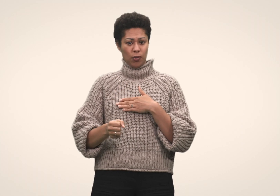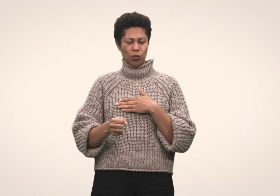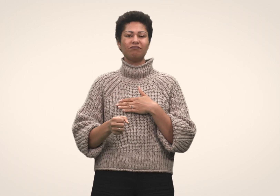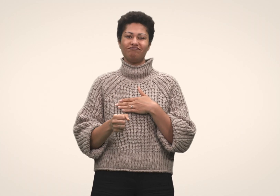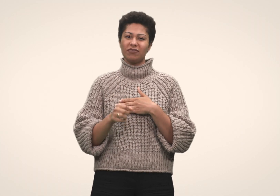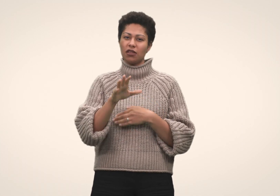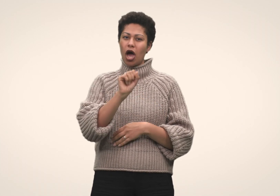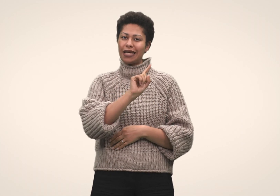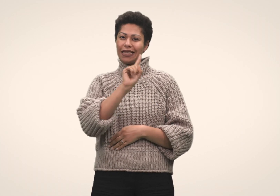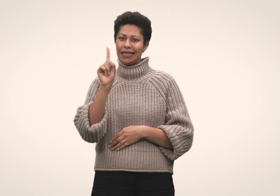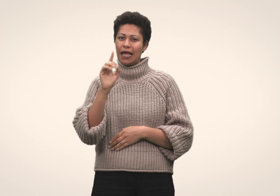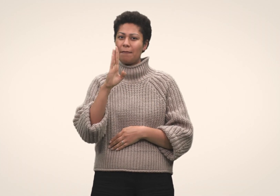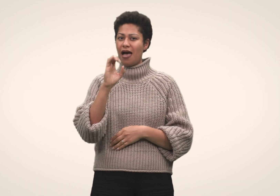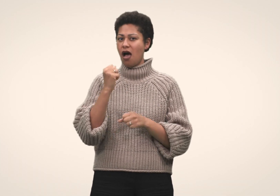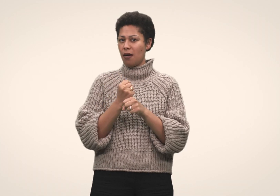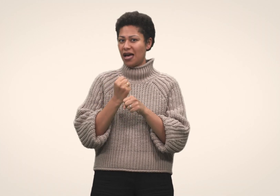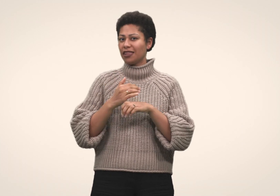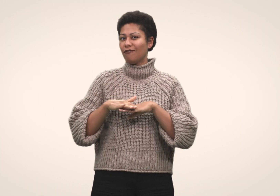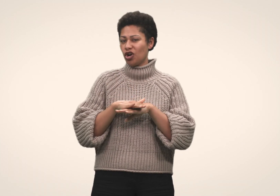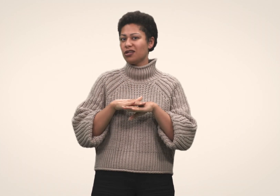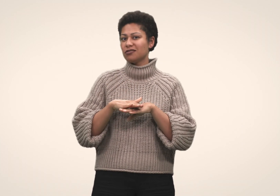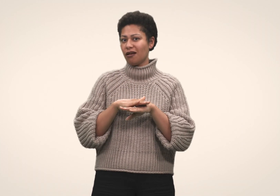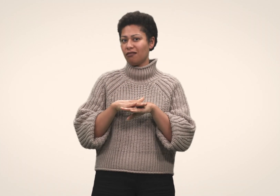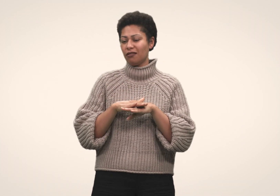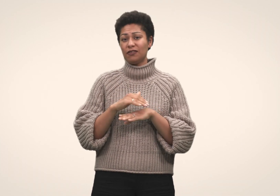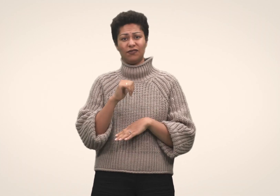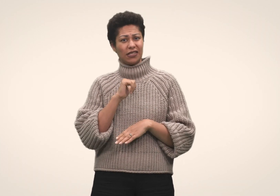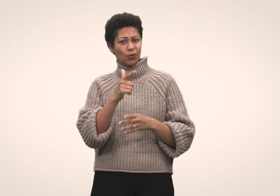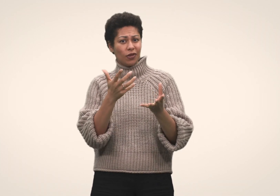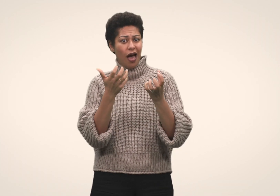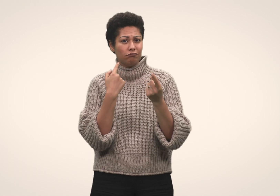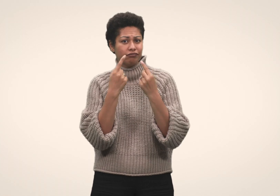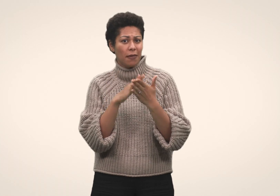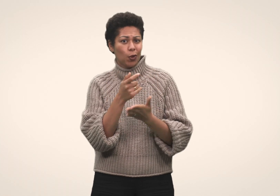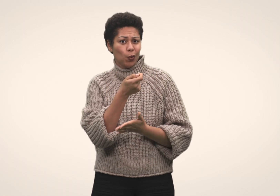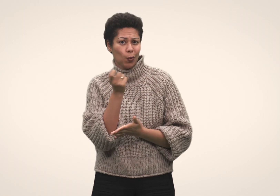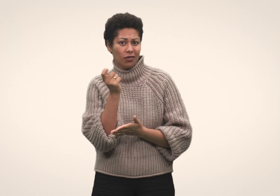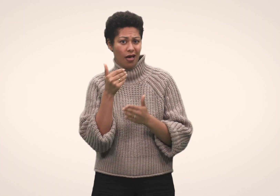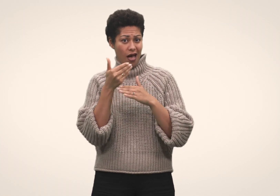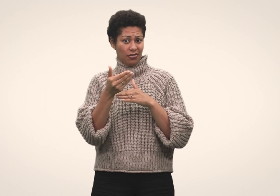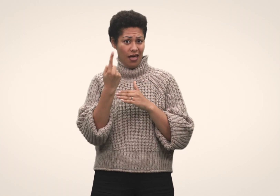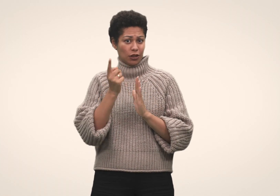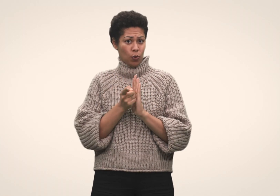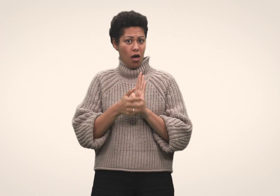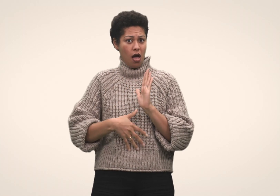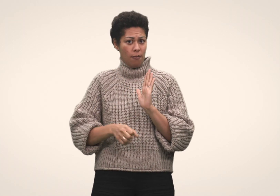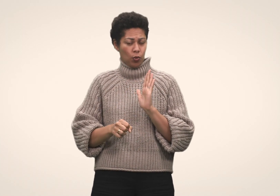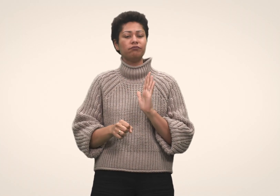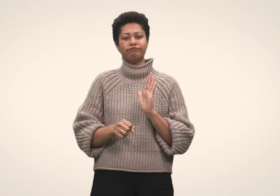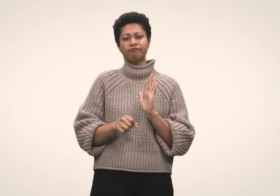Den følelsesmessige bearbeidingen av en spontan abort kan ta litt tid. Om du har samtalebehov etter en spontan abort kan